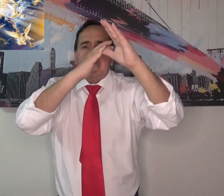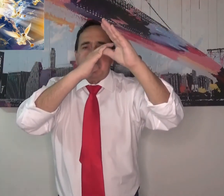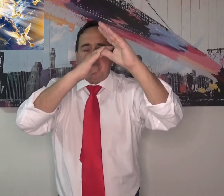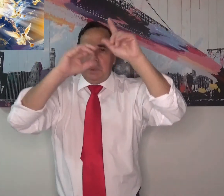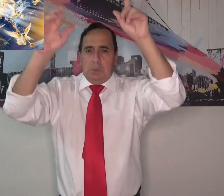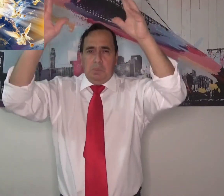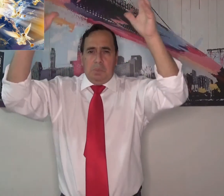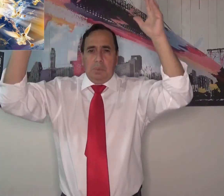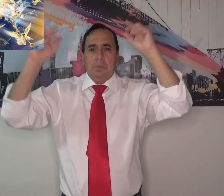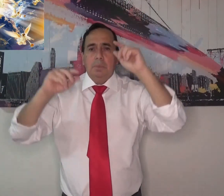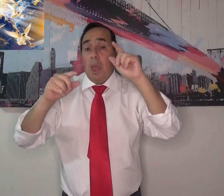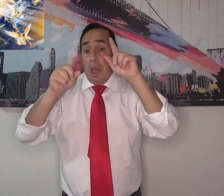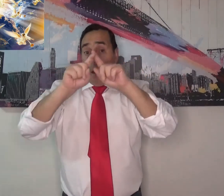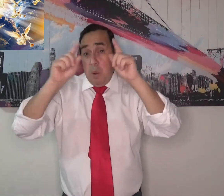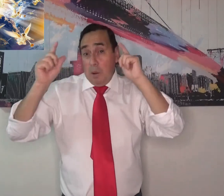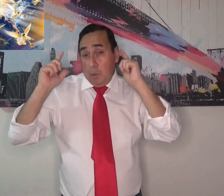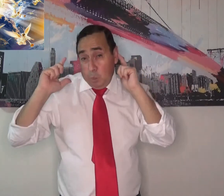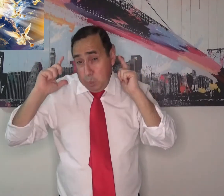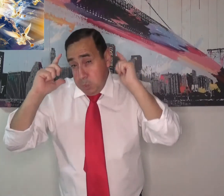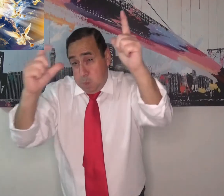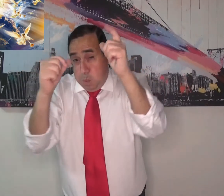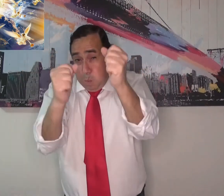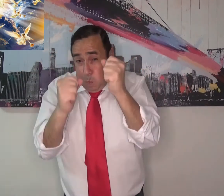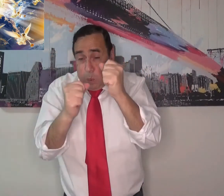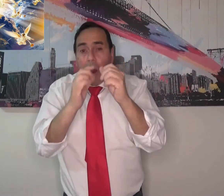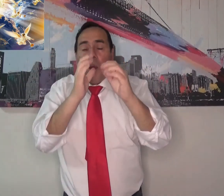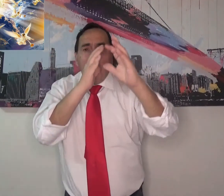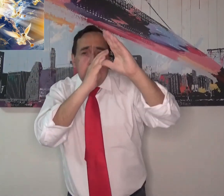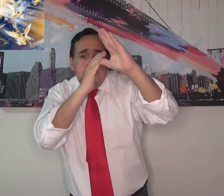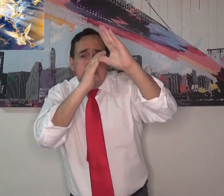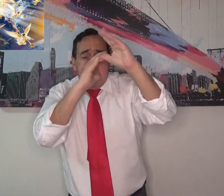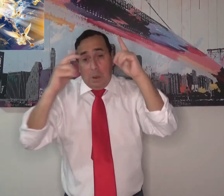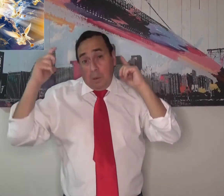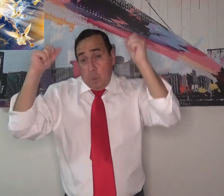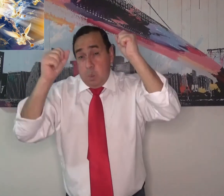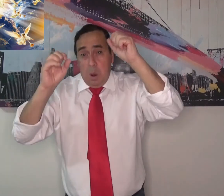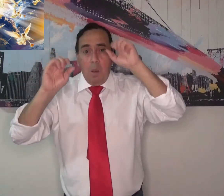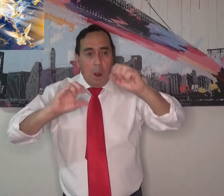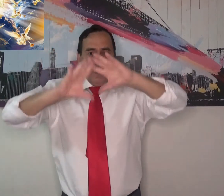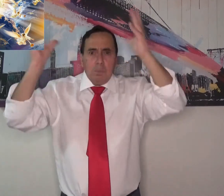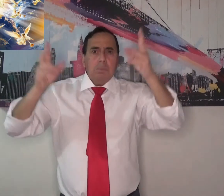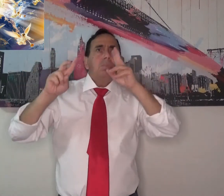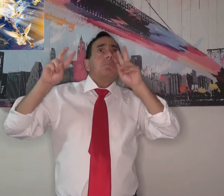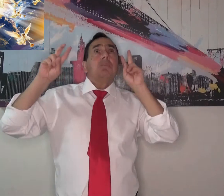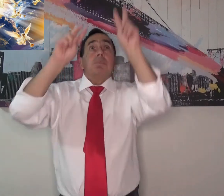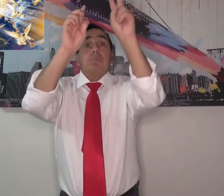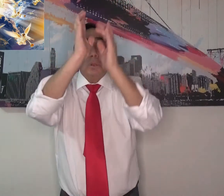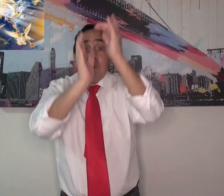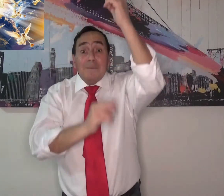muchos ángeles con petas celestiales. Nosotros vamos a escuchar un